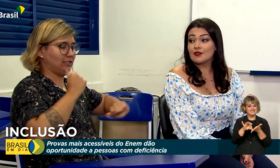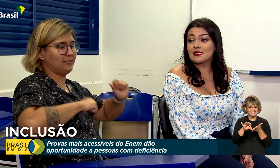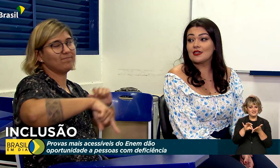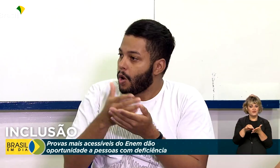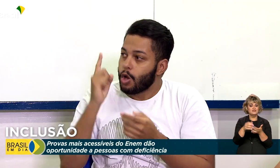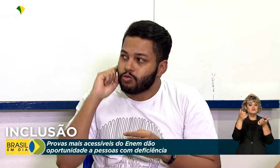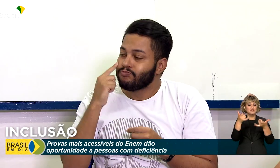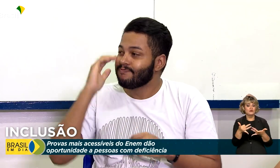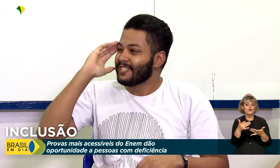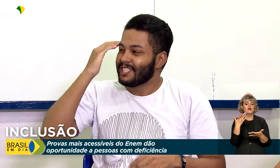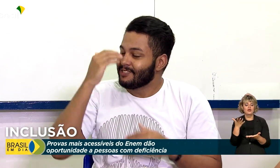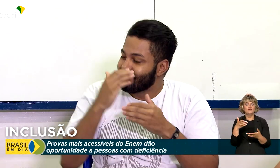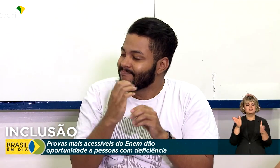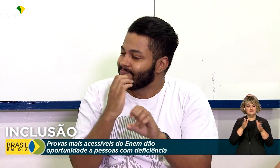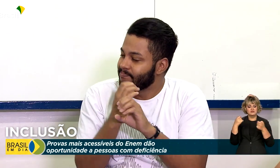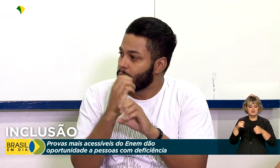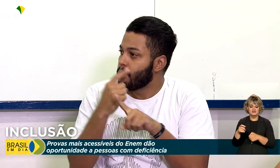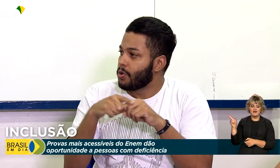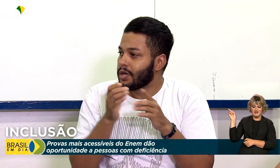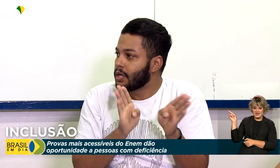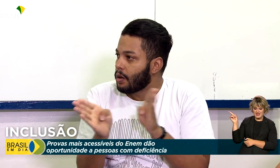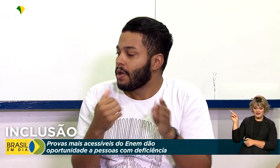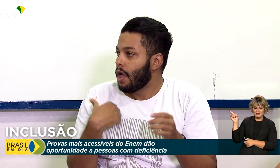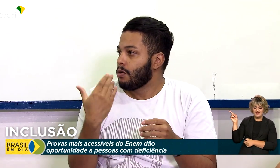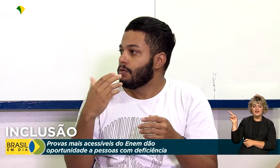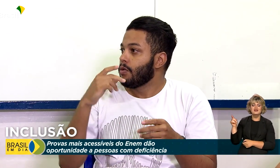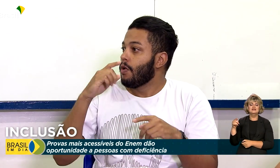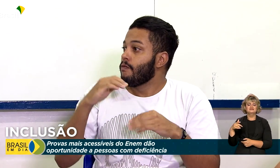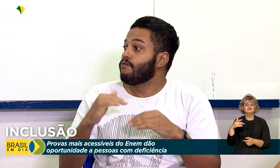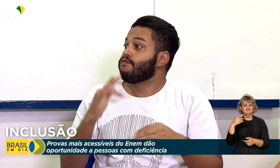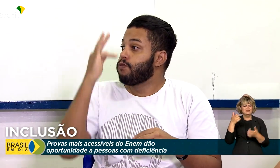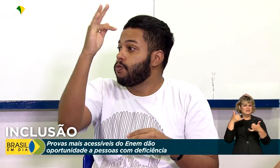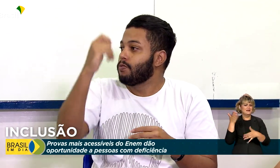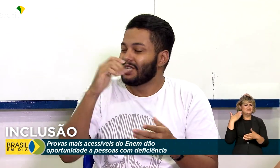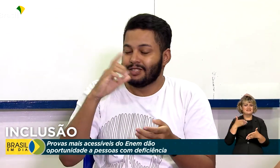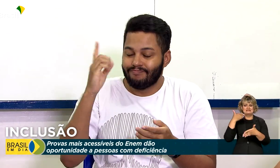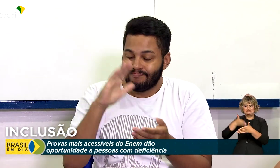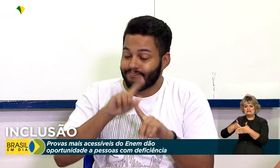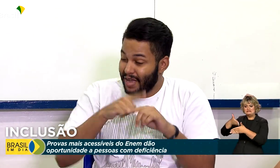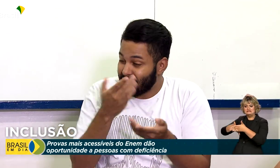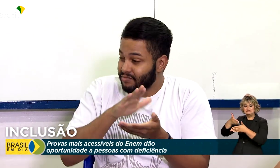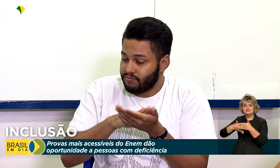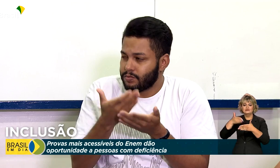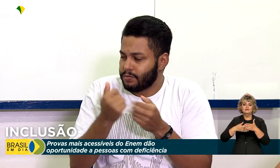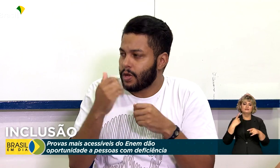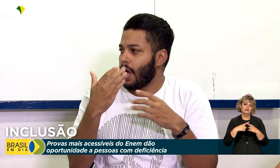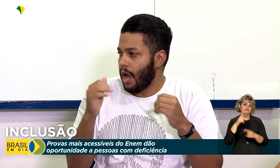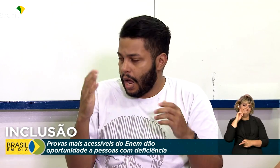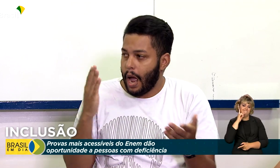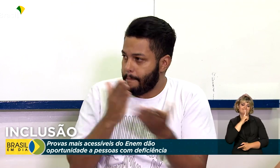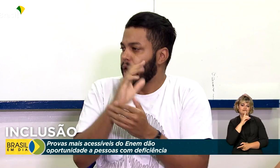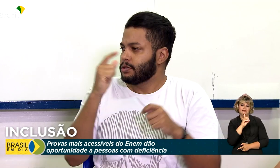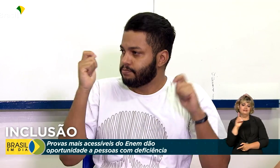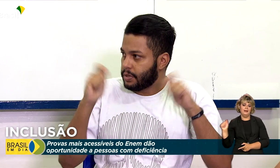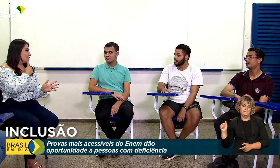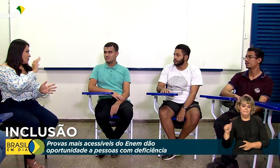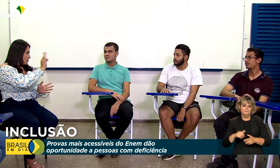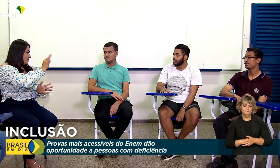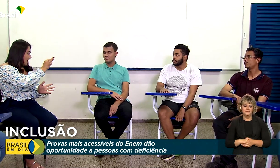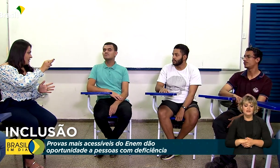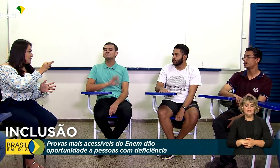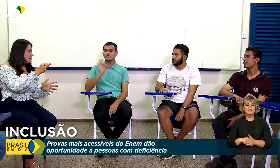inscrição. Roger conta que cresceu enfrentando dificuldades por ser deficiente auditivo.